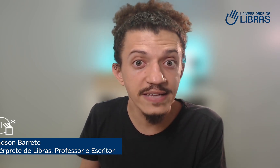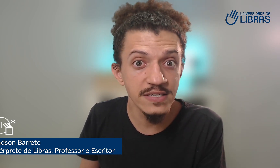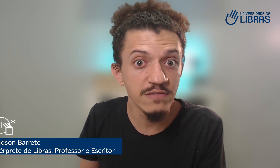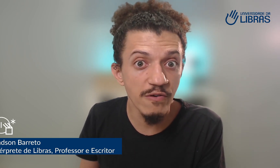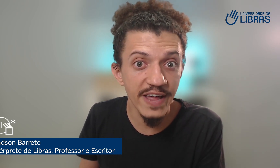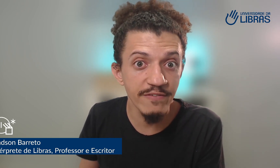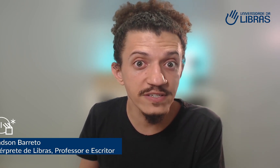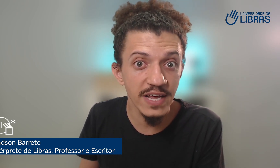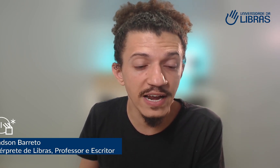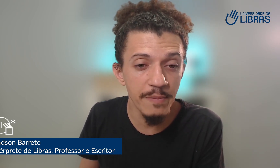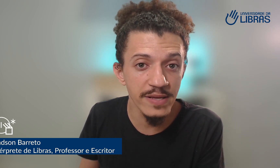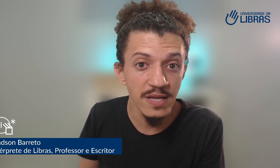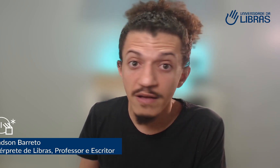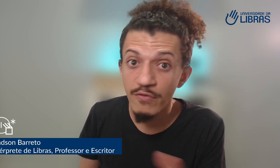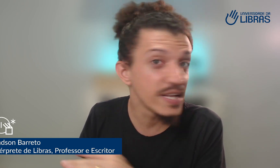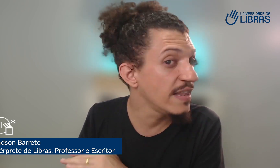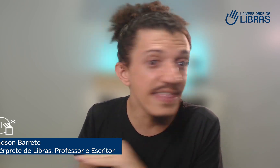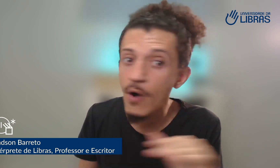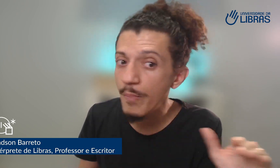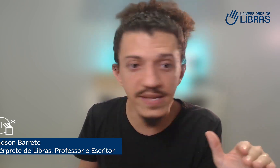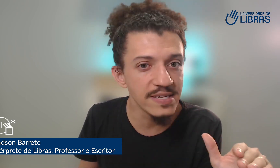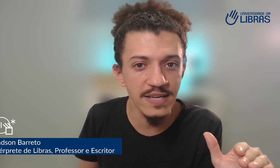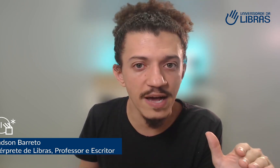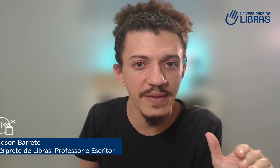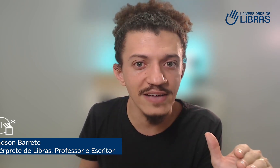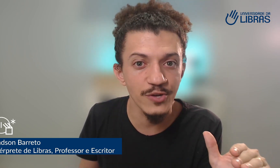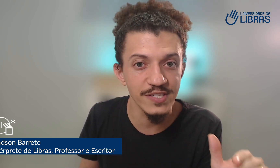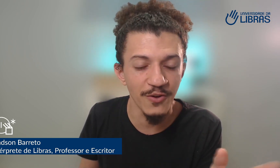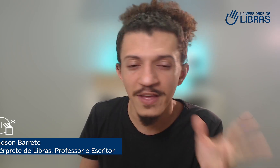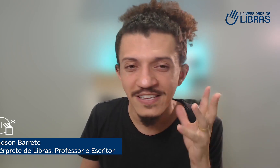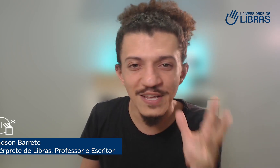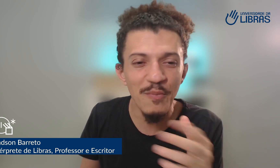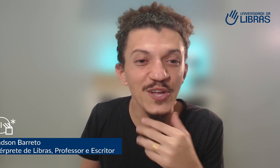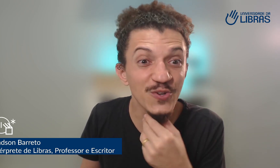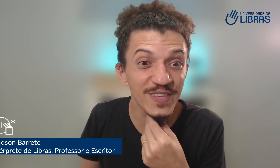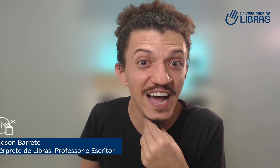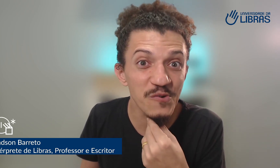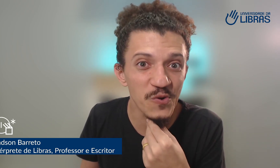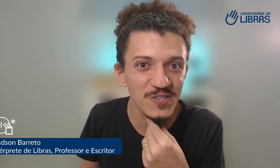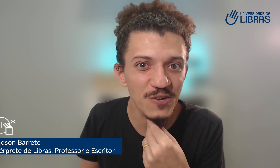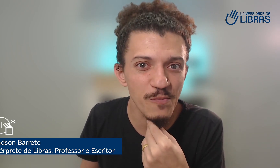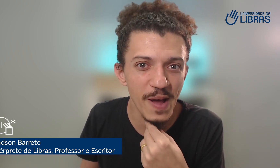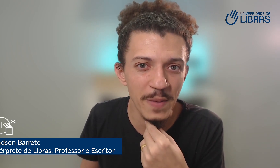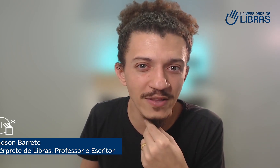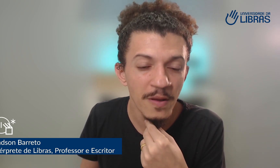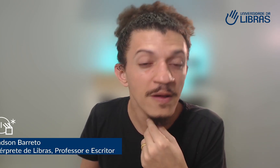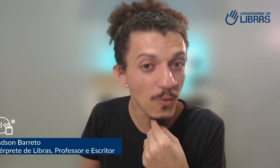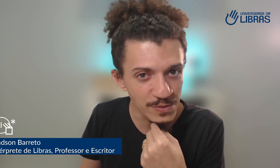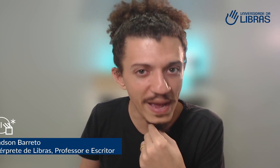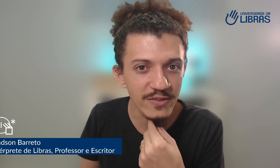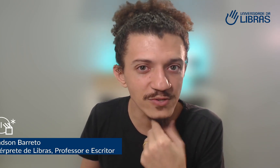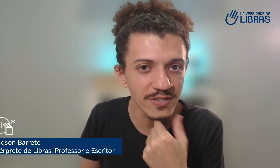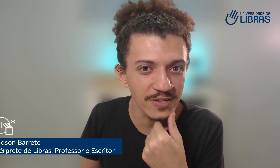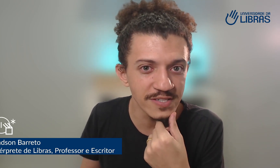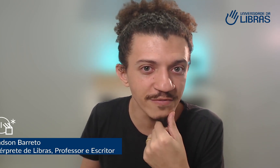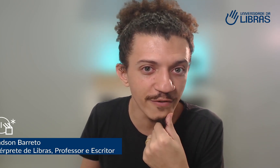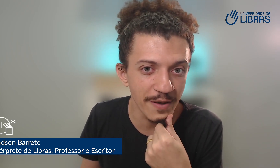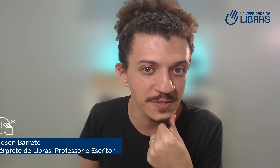a desenvolver a avançar na Libras você não precisa caminhar sozinho você pode contar com nosso acompanhamento com os métodos que nós desenvolvemos